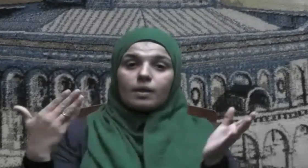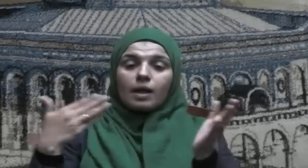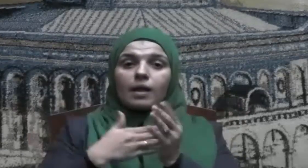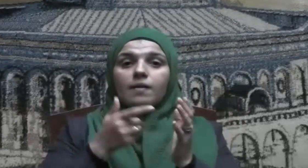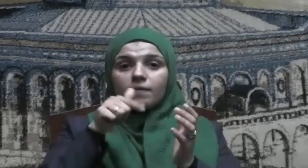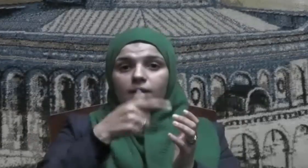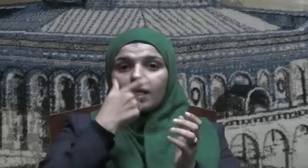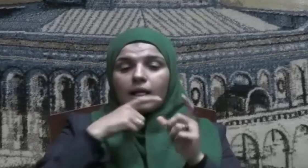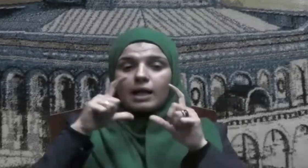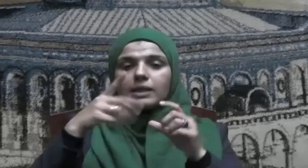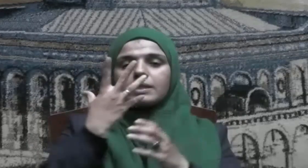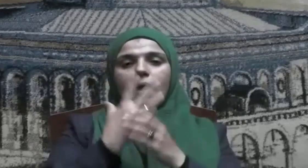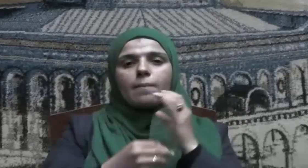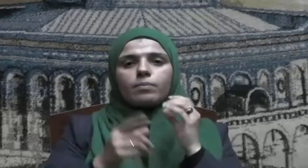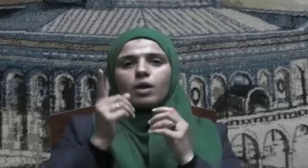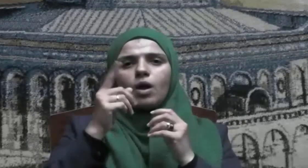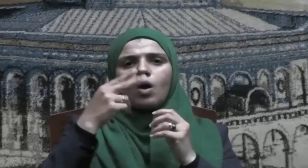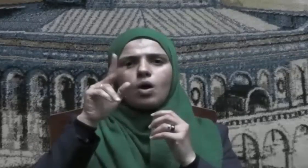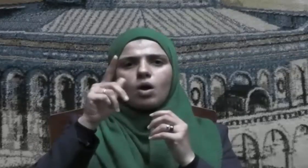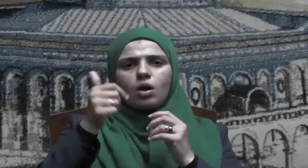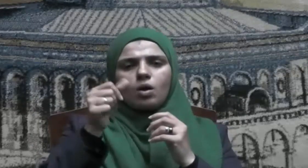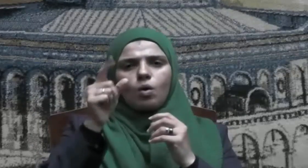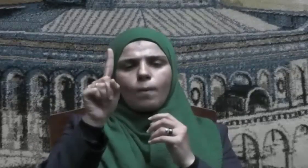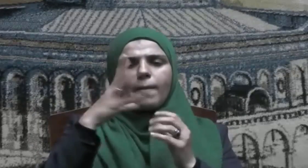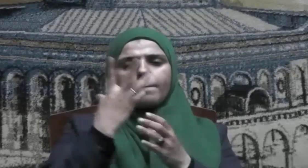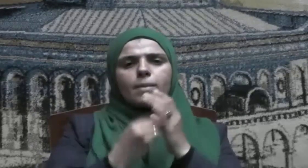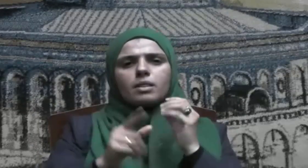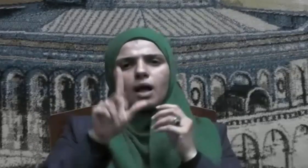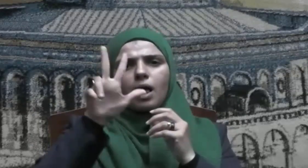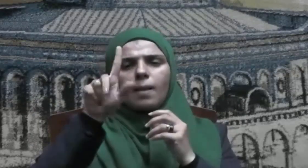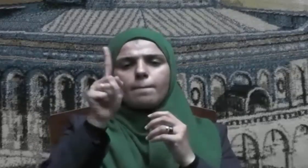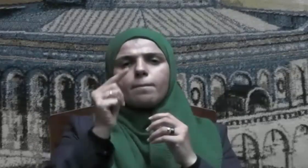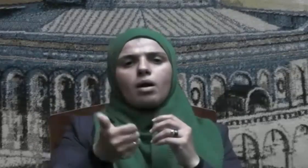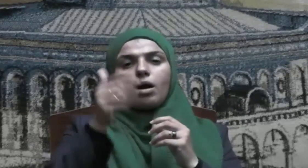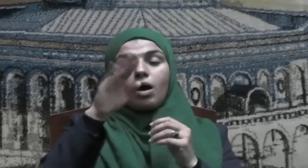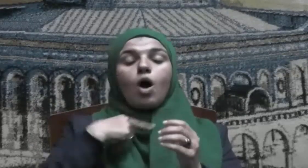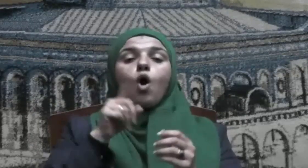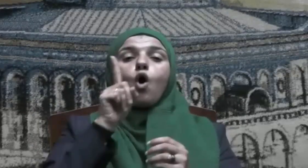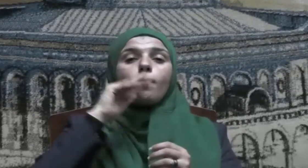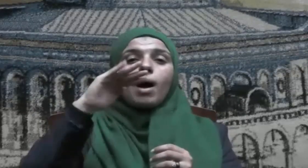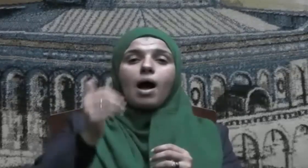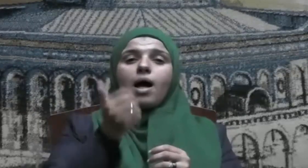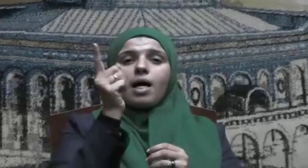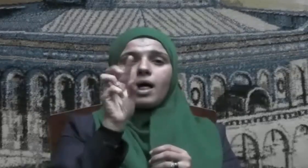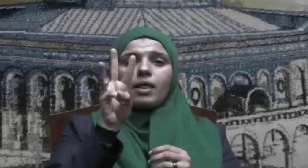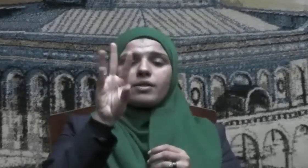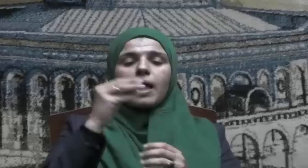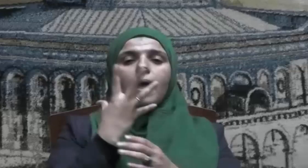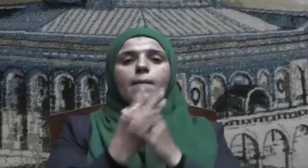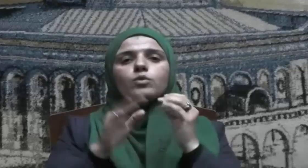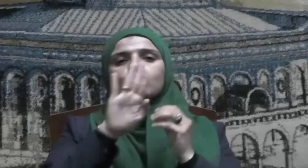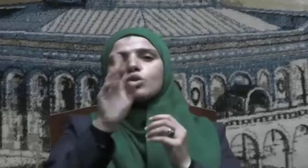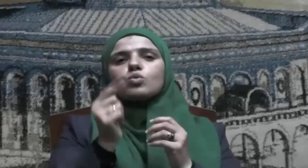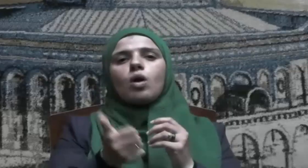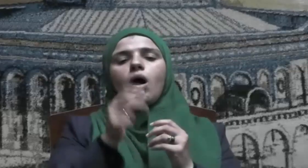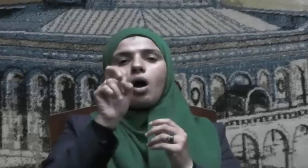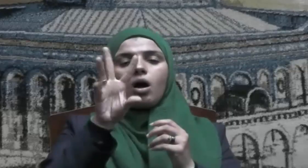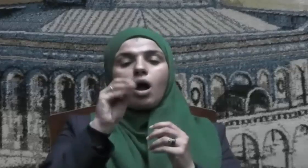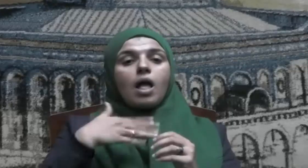مبيع بن تنبران وهي أم حارثة ابن سراقة أتت النبي صلى